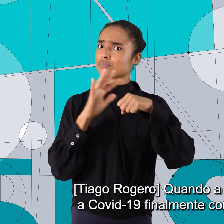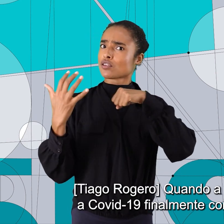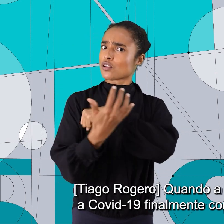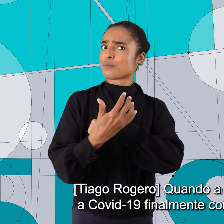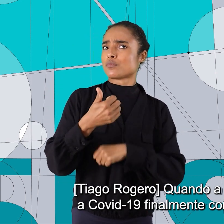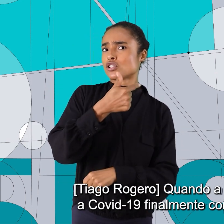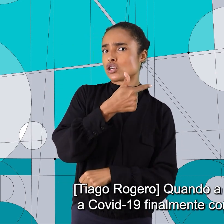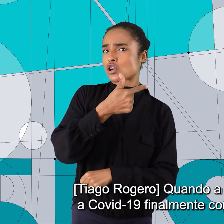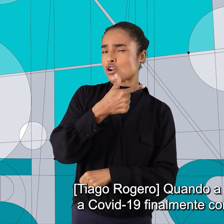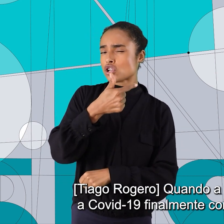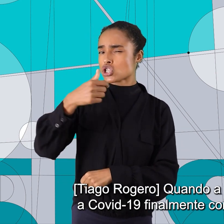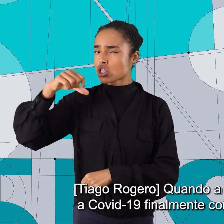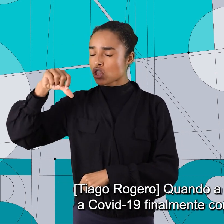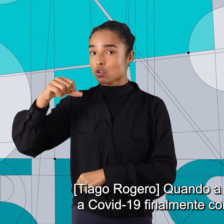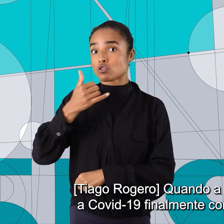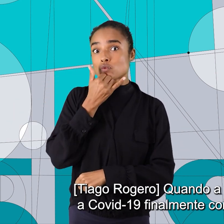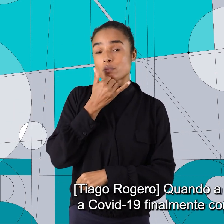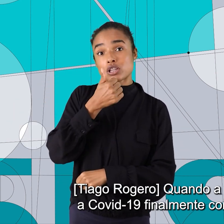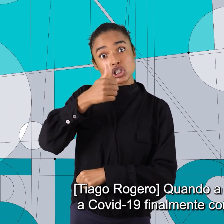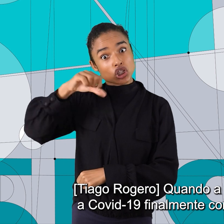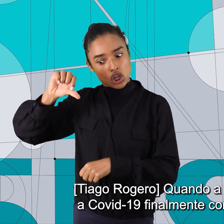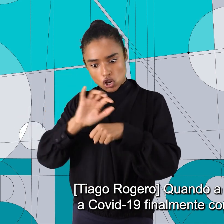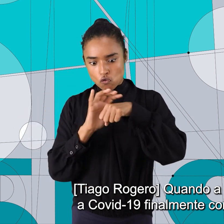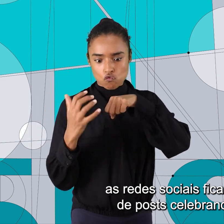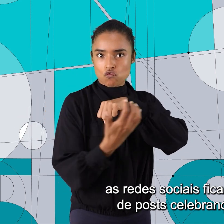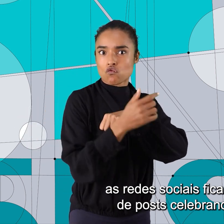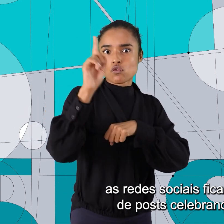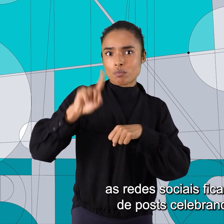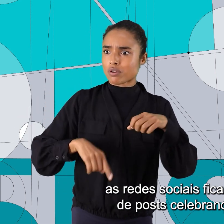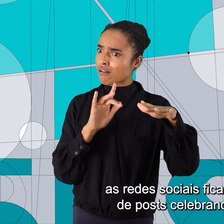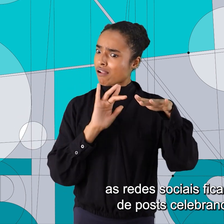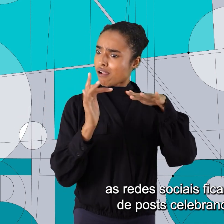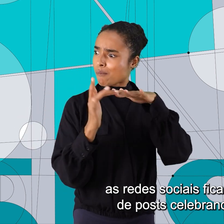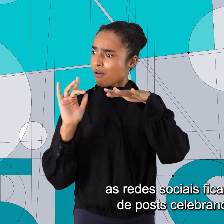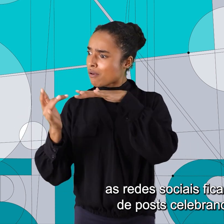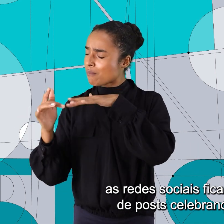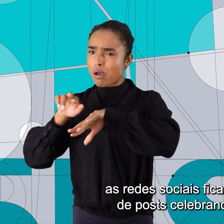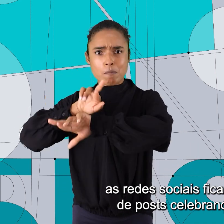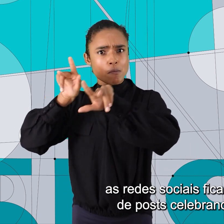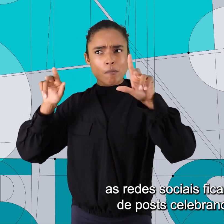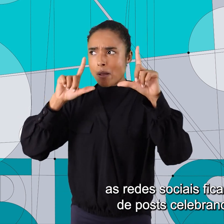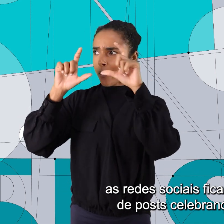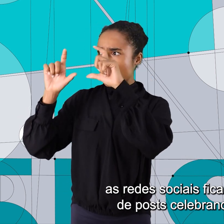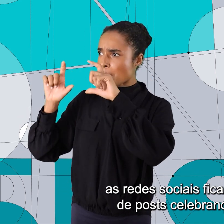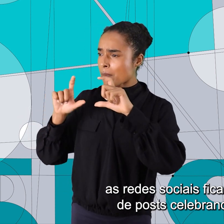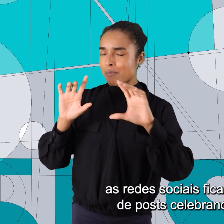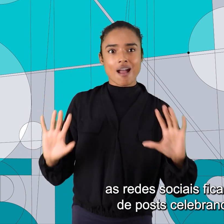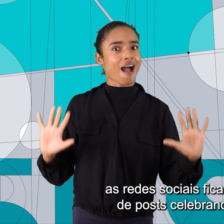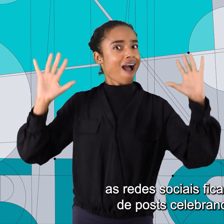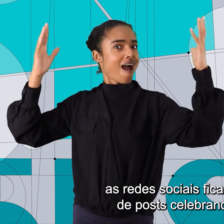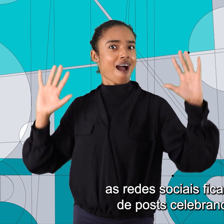contra a COVID-19 finalmente começou no Brasil, as redes sociais ficaram lotadas de posts